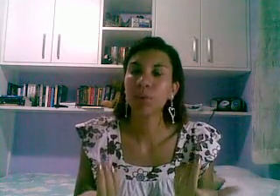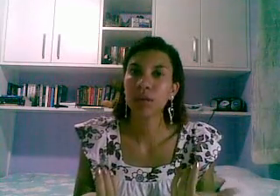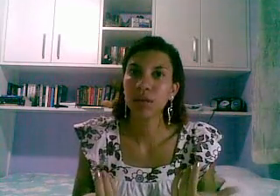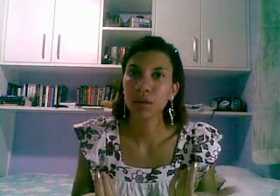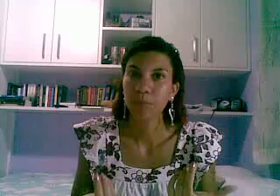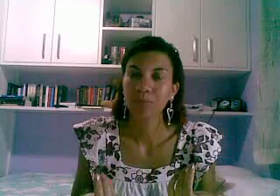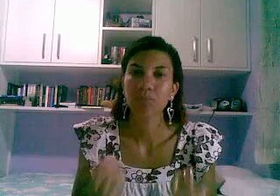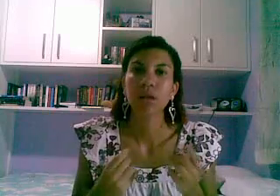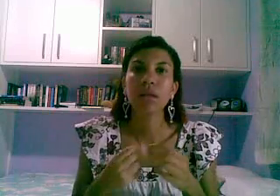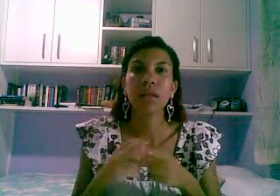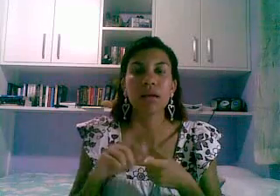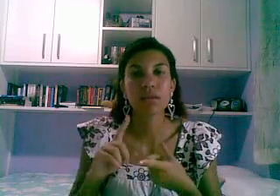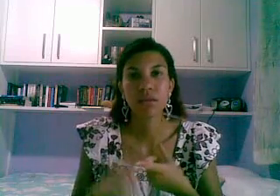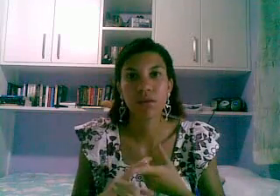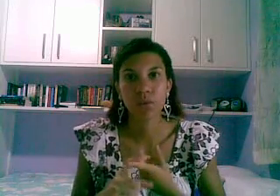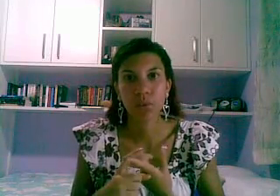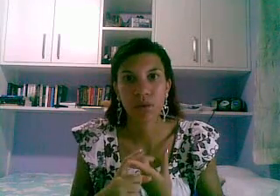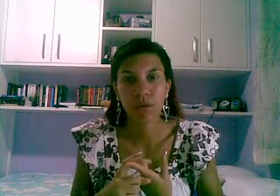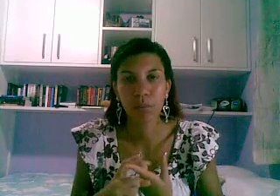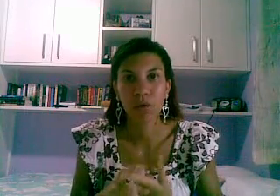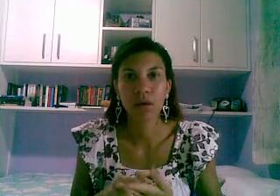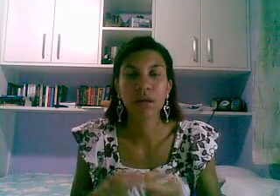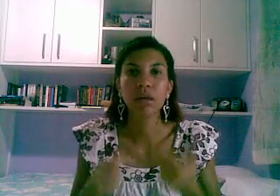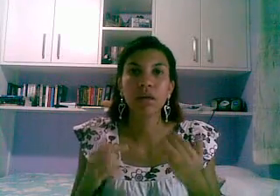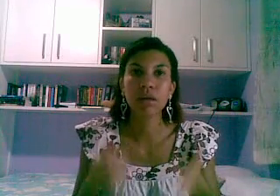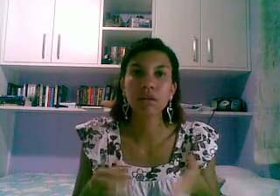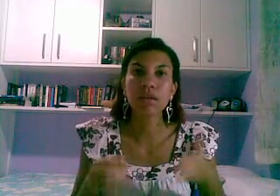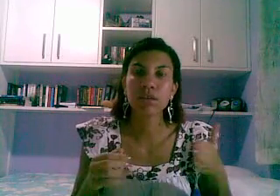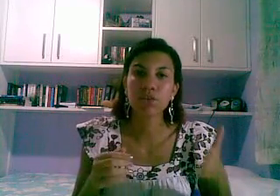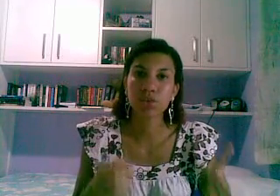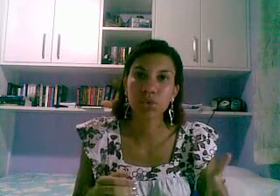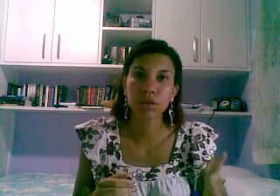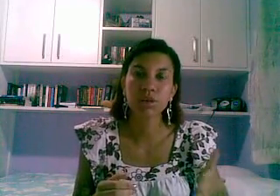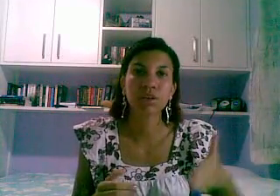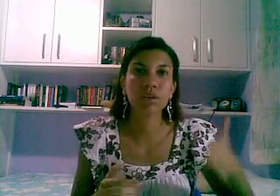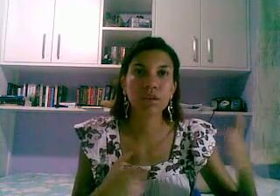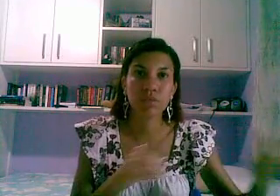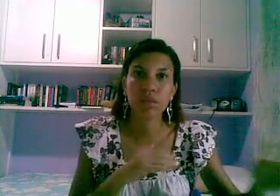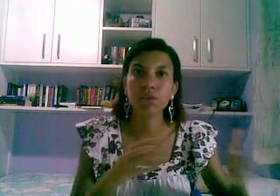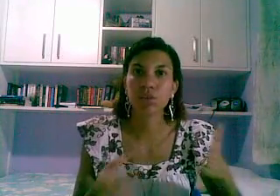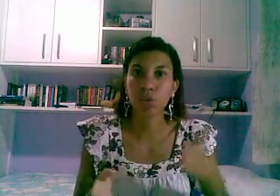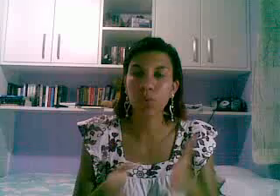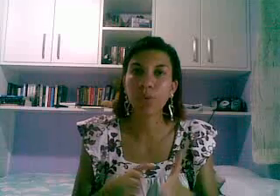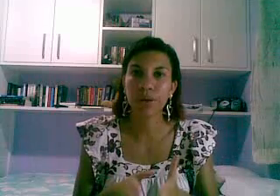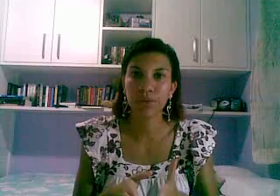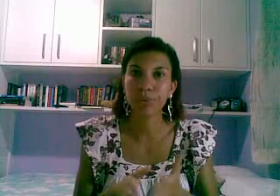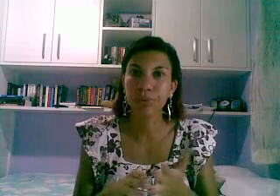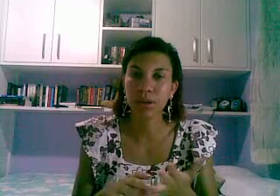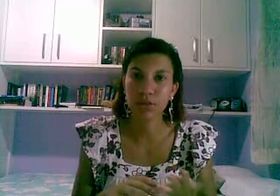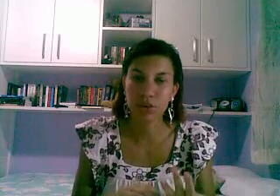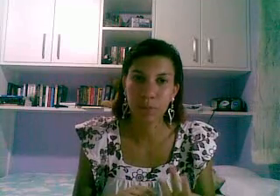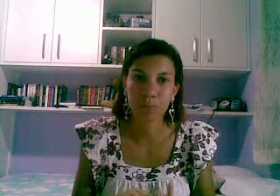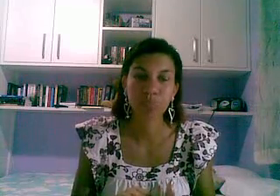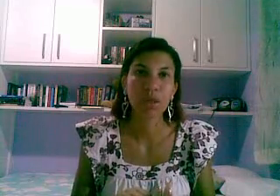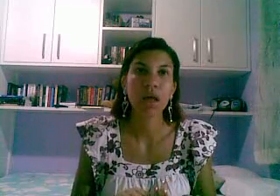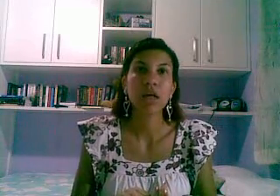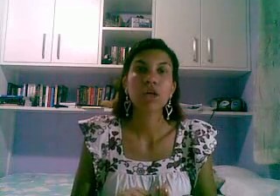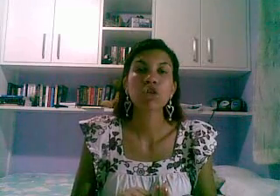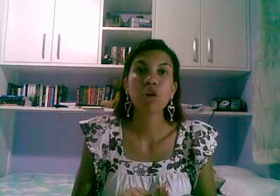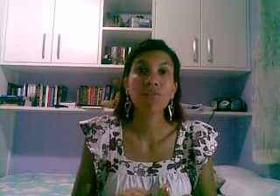twitter tem que seguir o twitter do blog e das editoras que vocês estão concorrendo no kit só